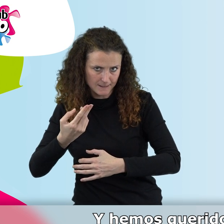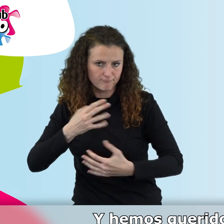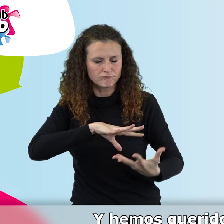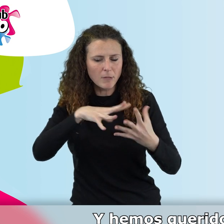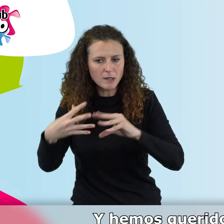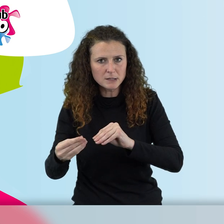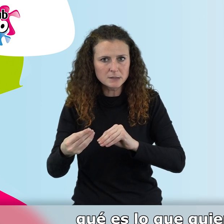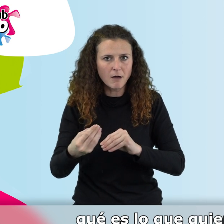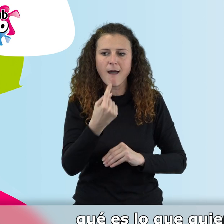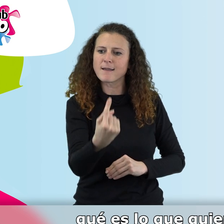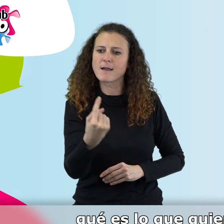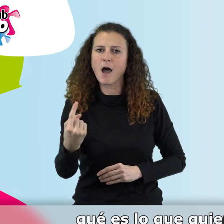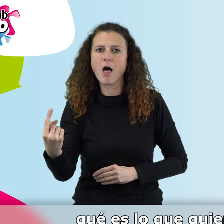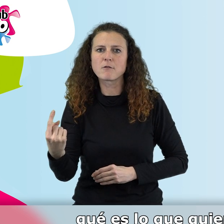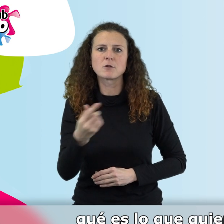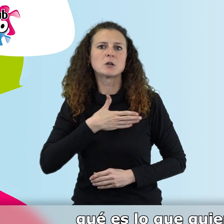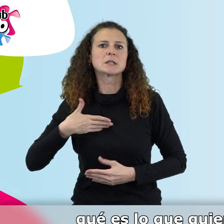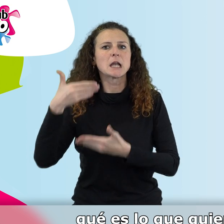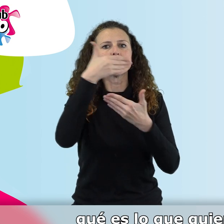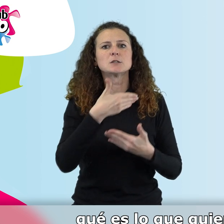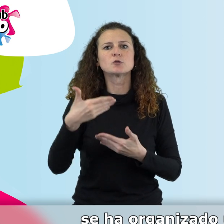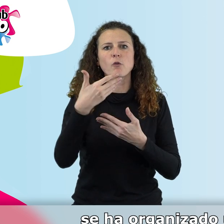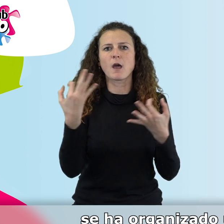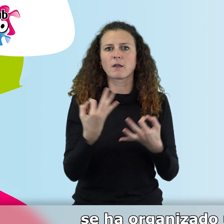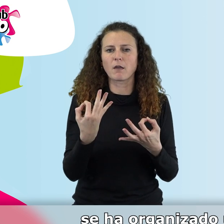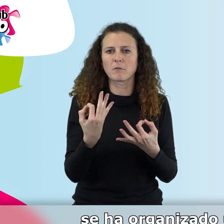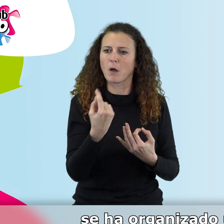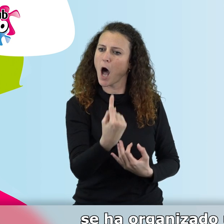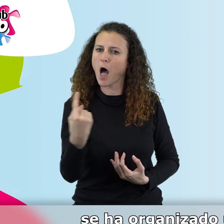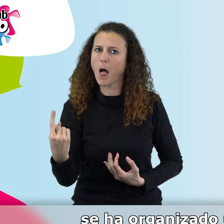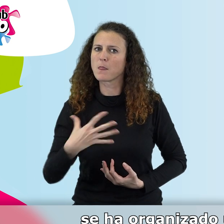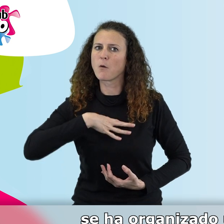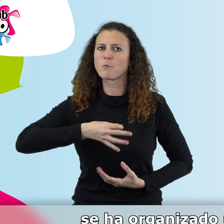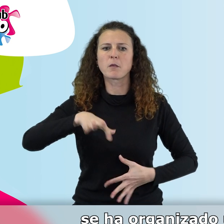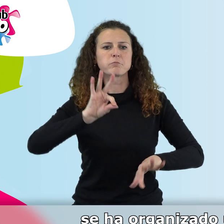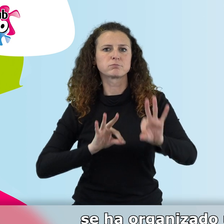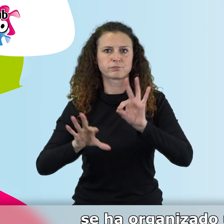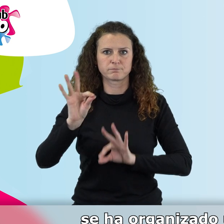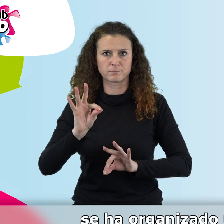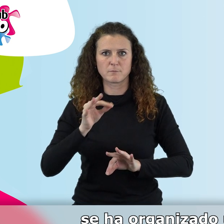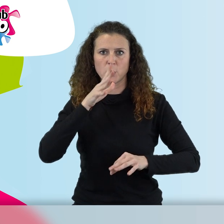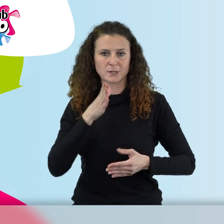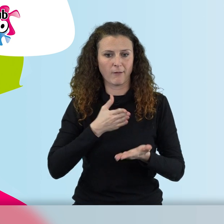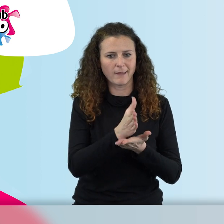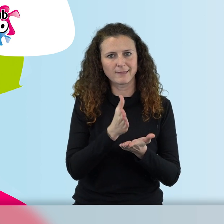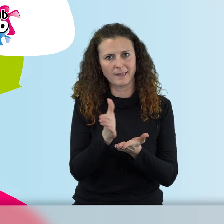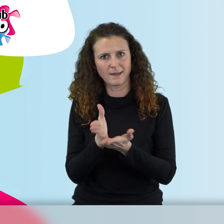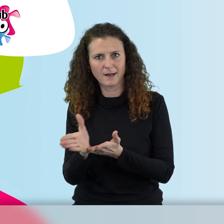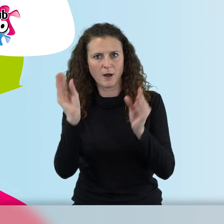que puedan decidir cada uno qué es lo que quiere estudiar, para lo cual se ha organizado un sistema de itinerarios formativos.